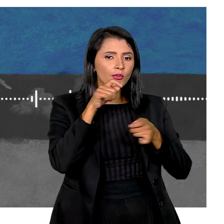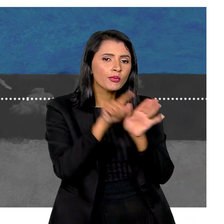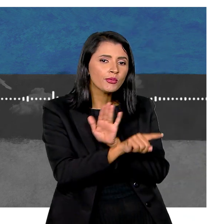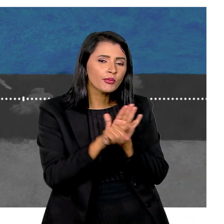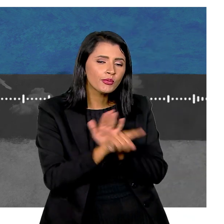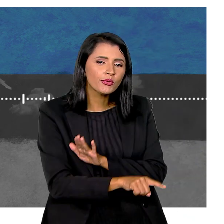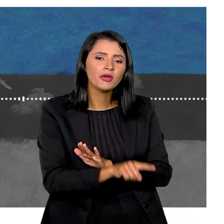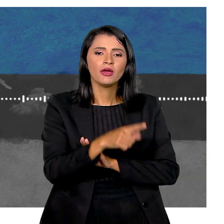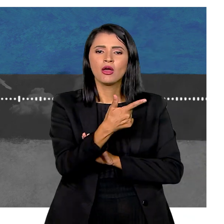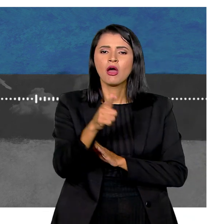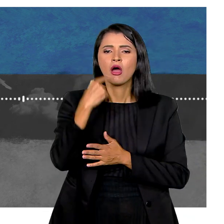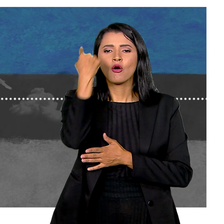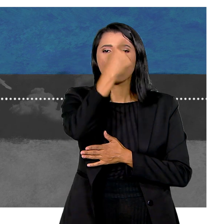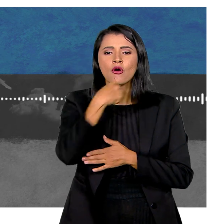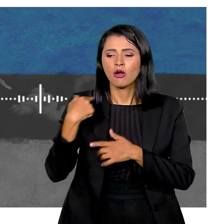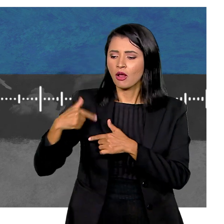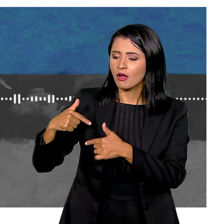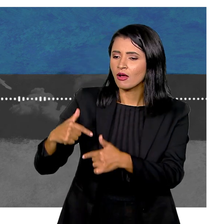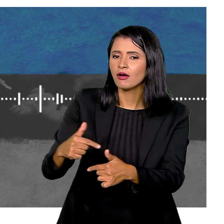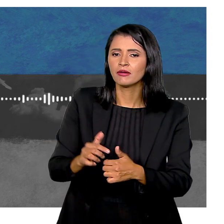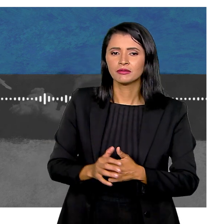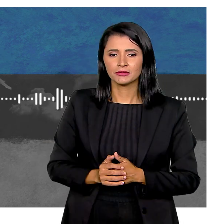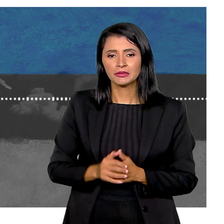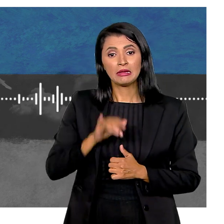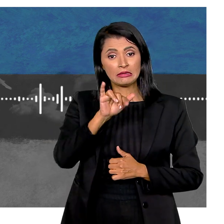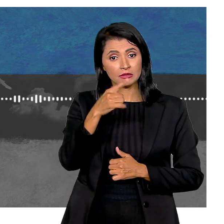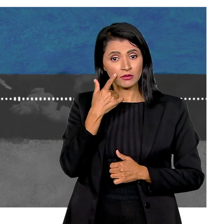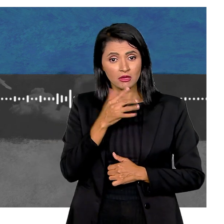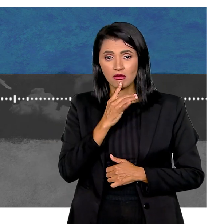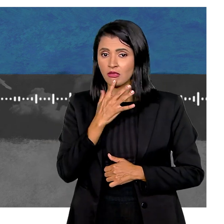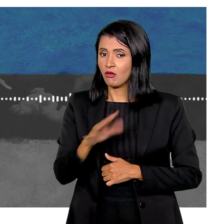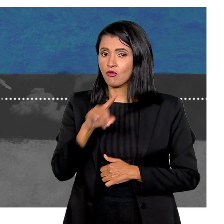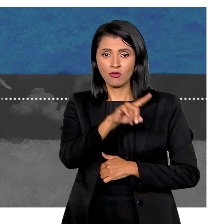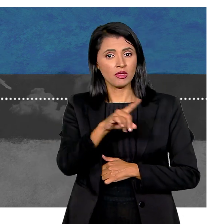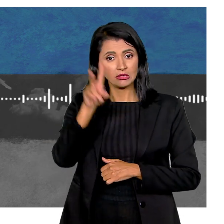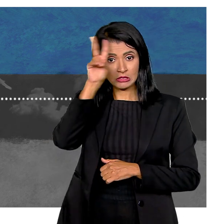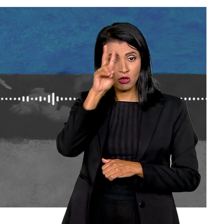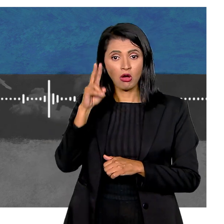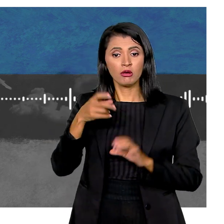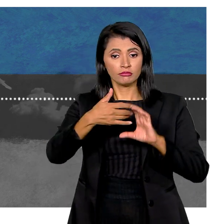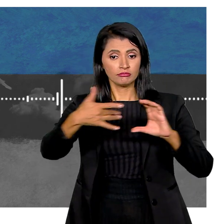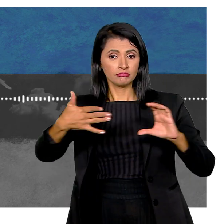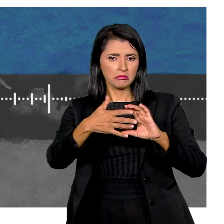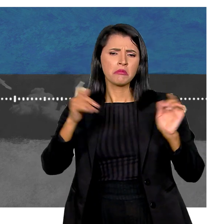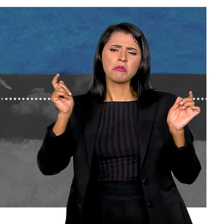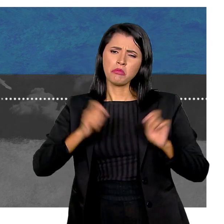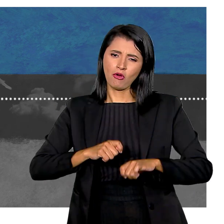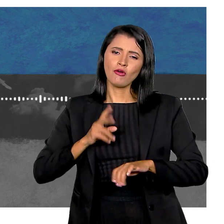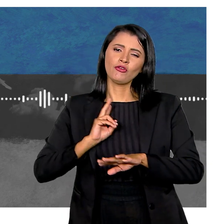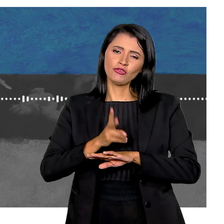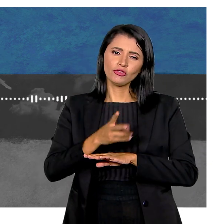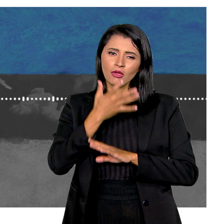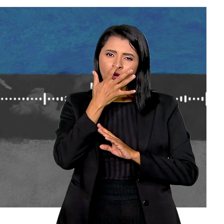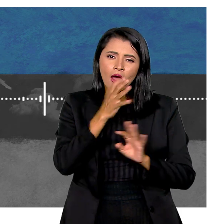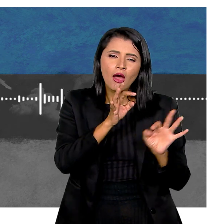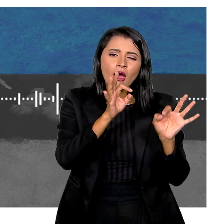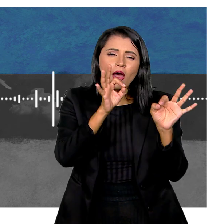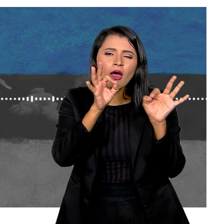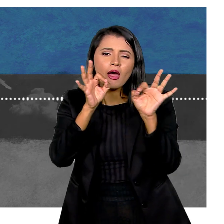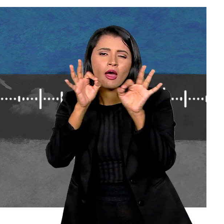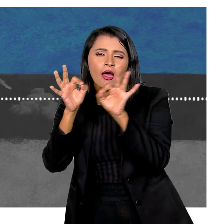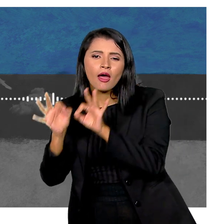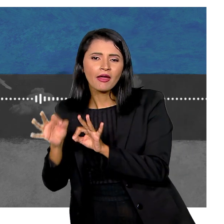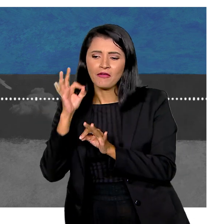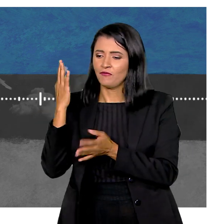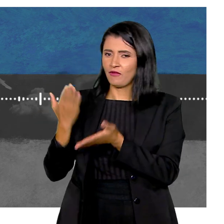E muitas horas de trabalho Aliás, se você ainda não conhece o Histórias Raras Pode continuar aqui ouvindo Você não vai deixar de